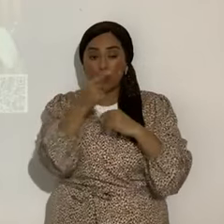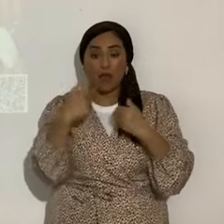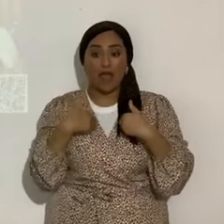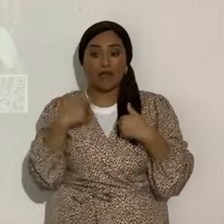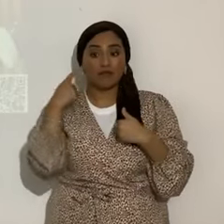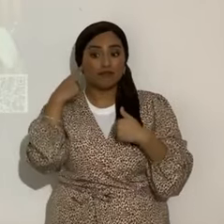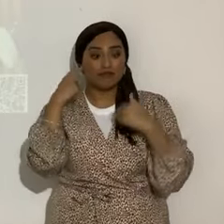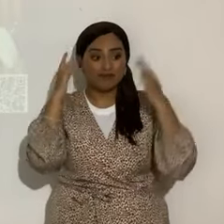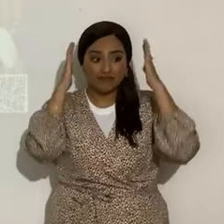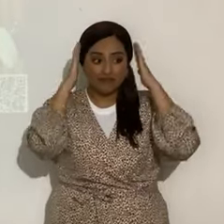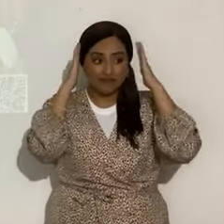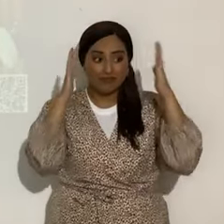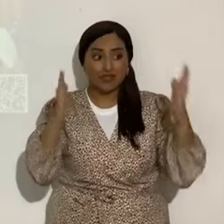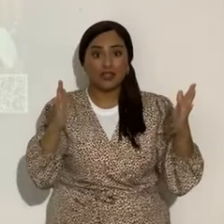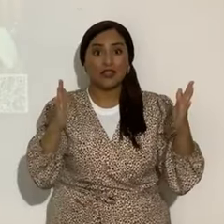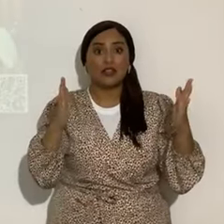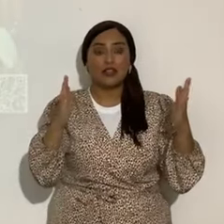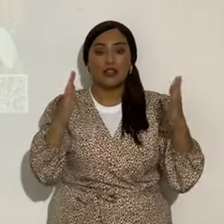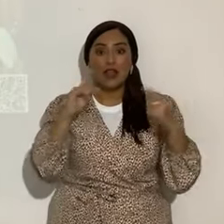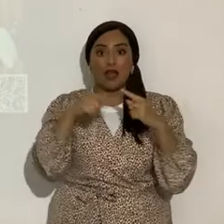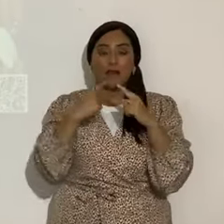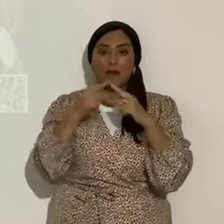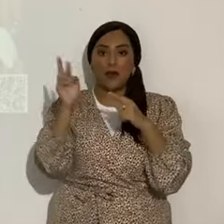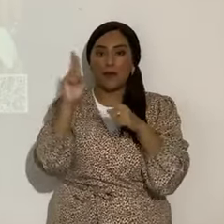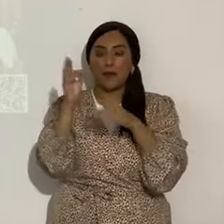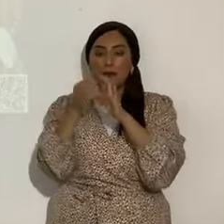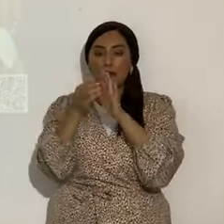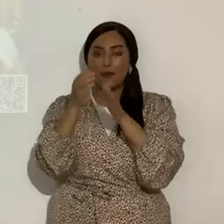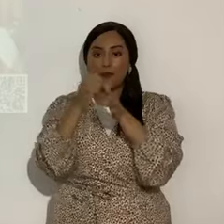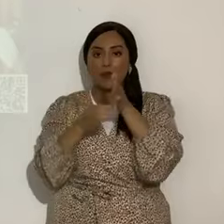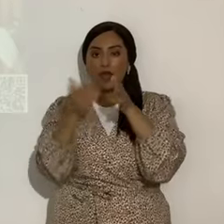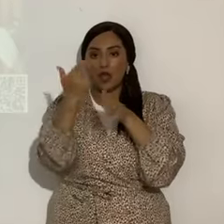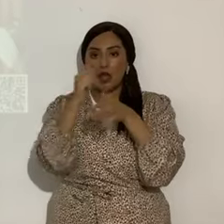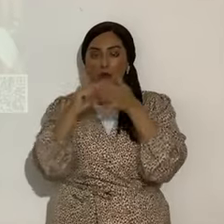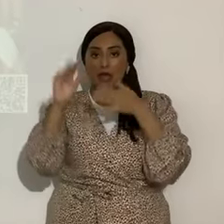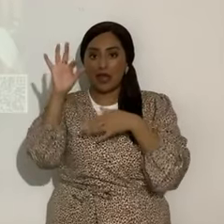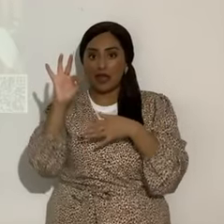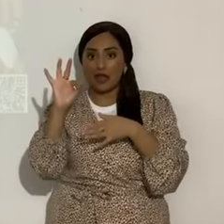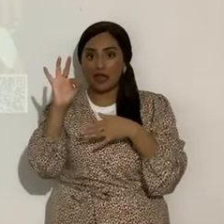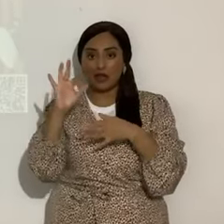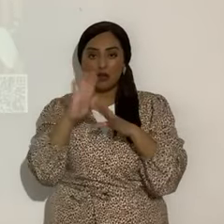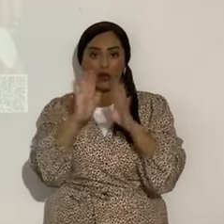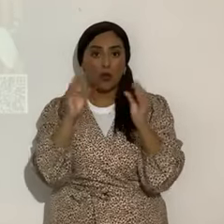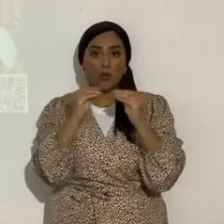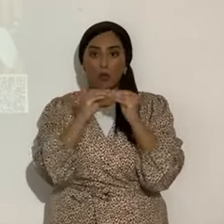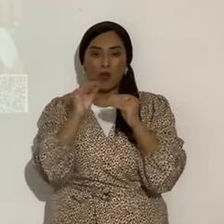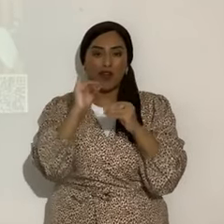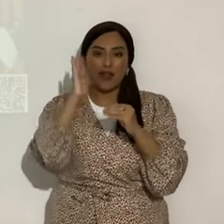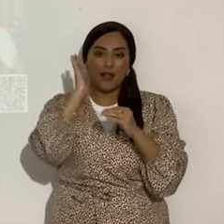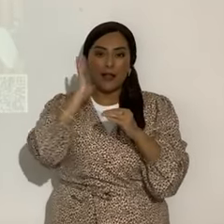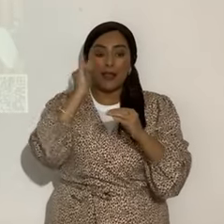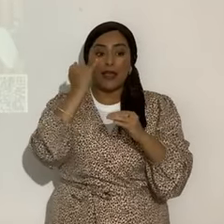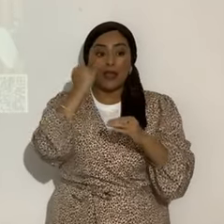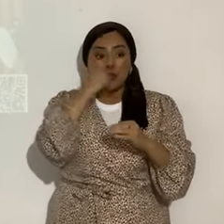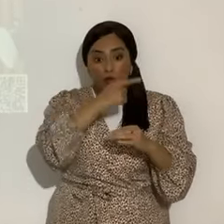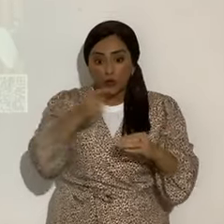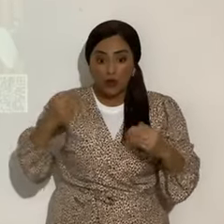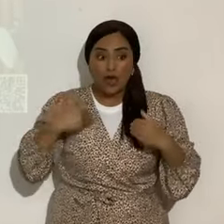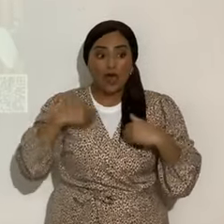oiga. De Apocalipsis 13, verso 9. Ya no es la época de, si alguno tiene oído, oiga. Lo que el